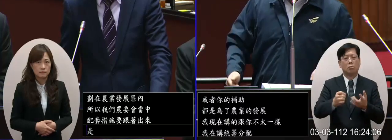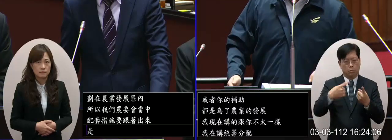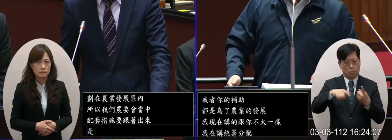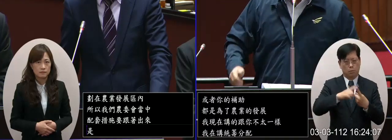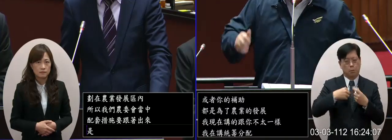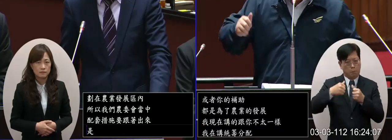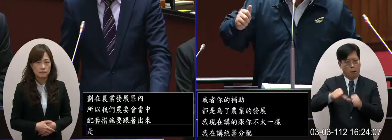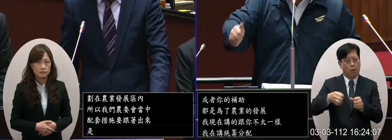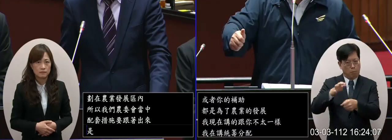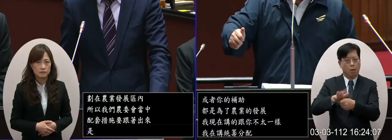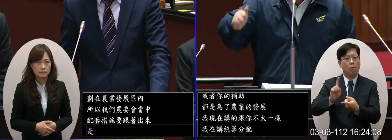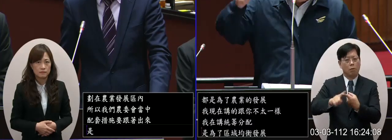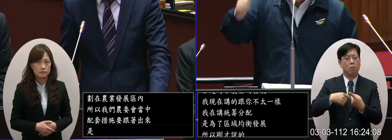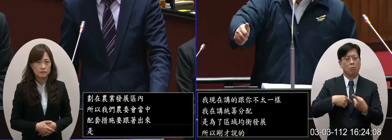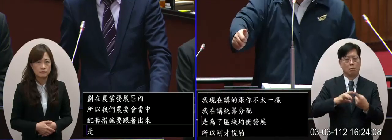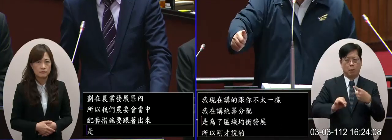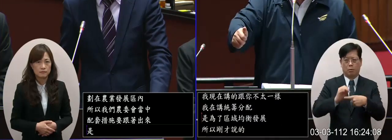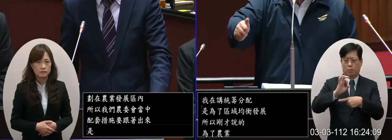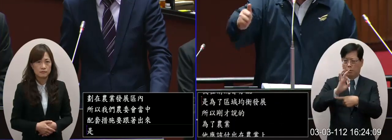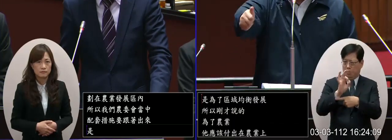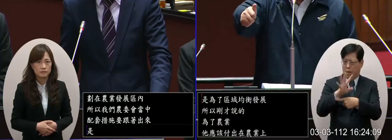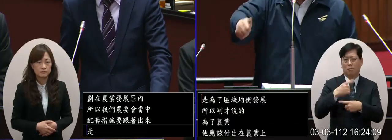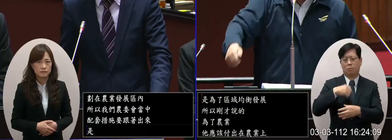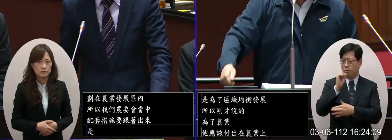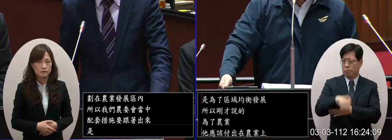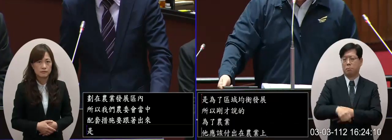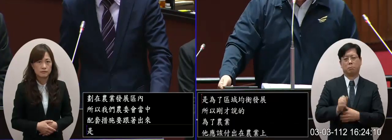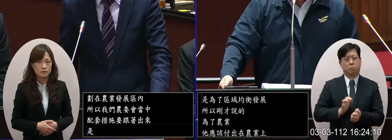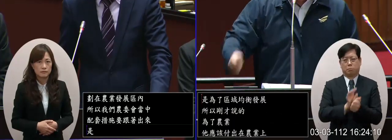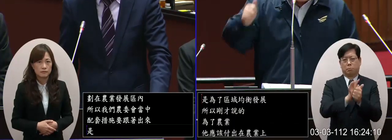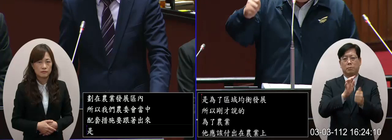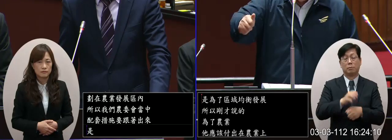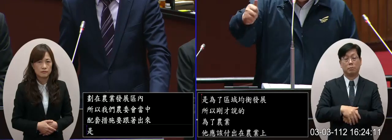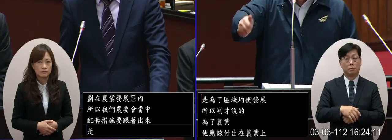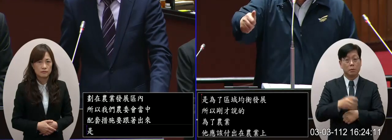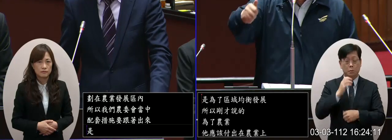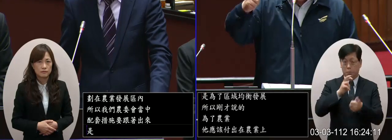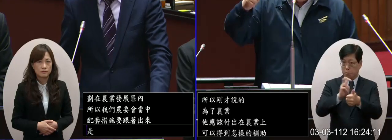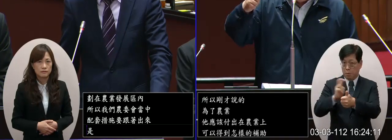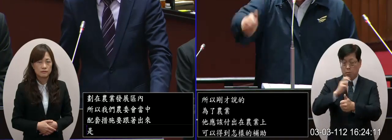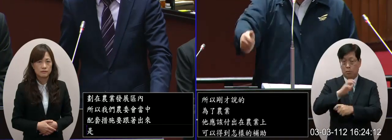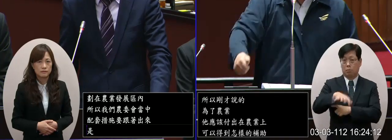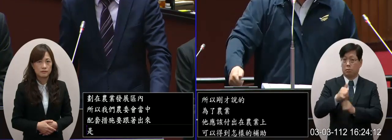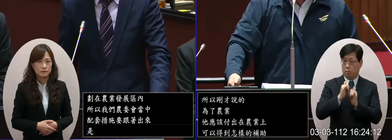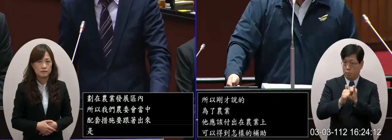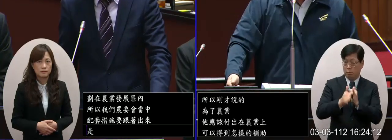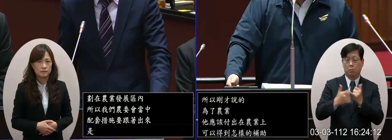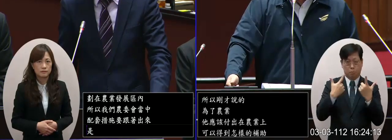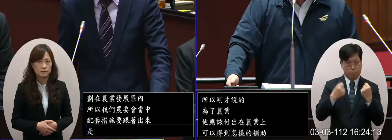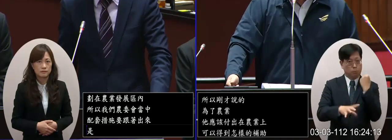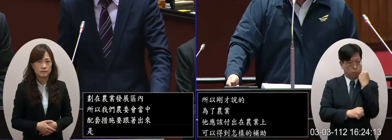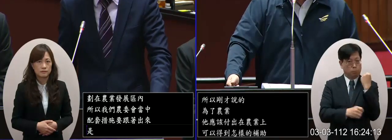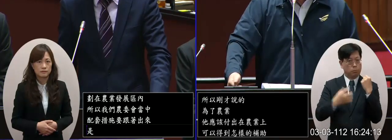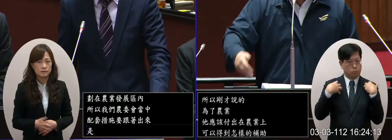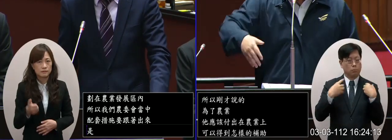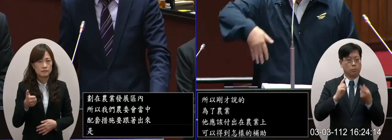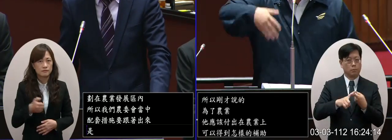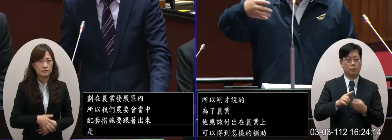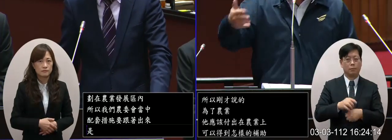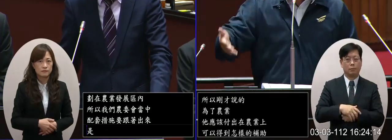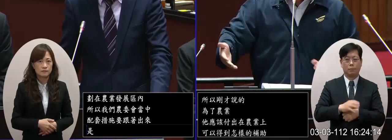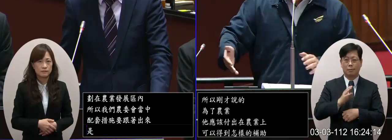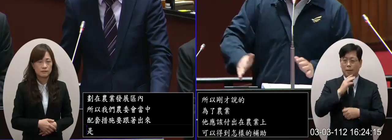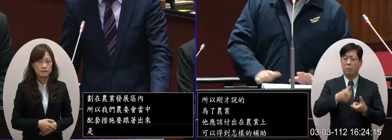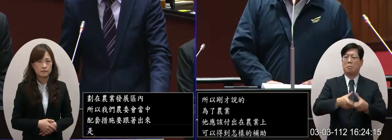到怎樣的一個補助這個我們都百分之五百我們一定支持農委會叫過農民是台灣的一個根本但是